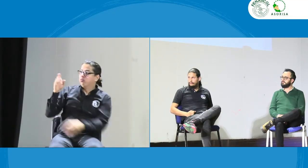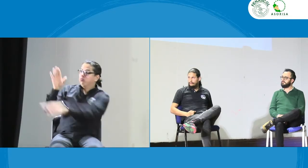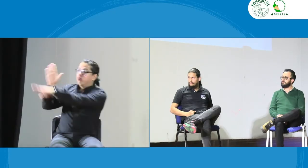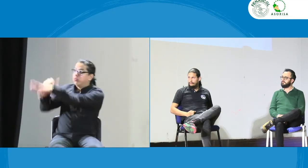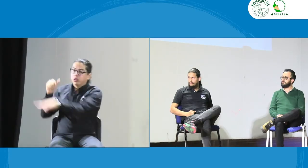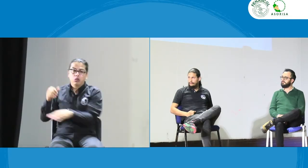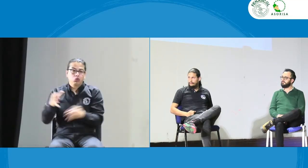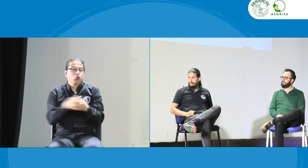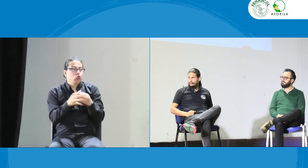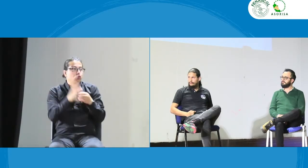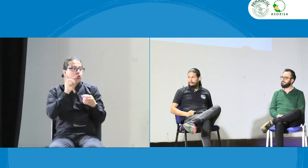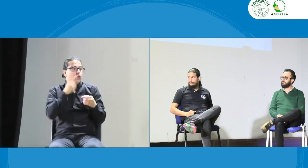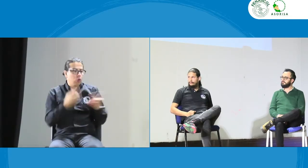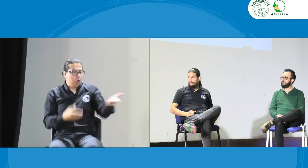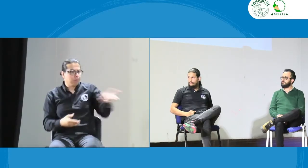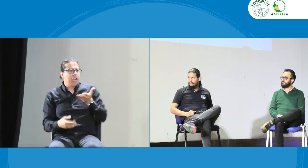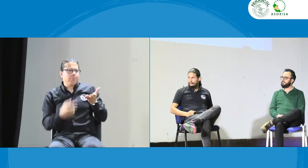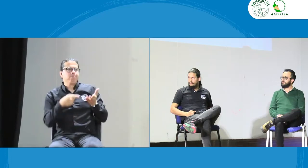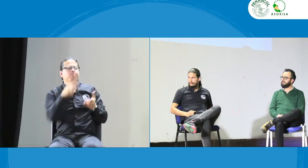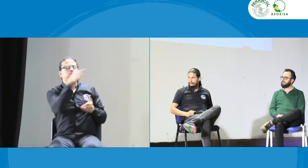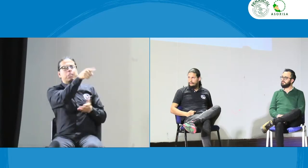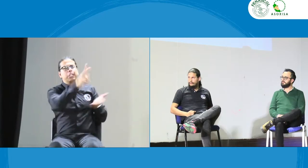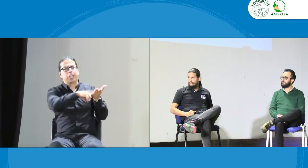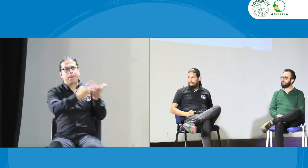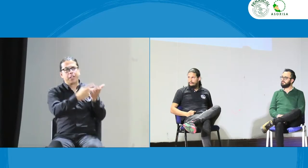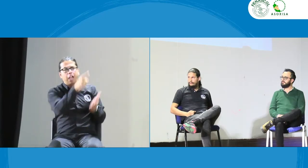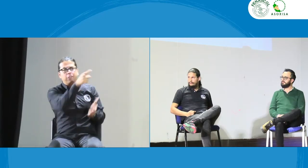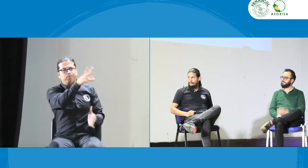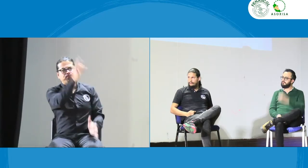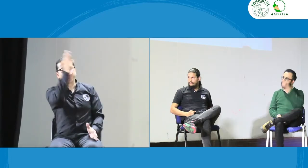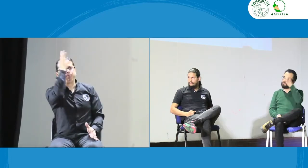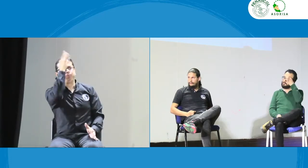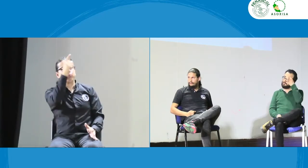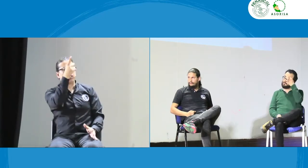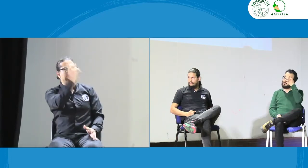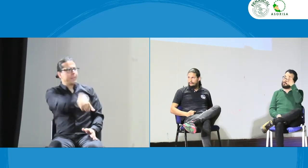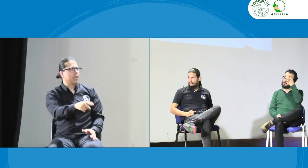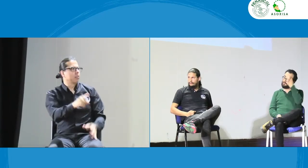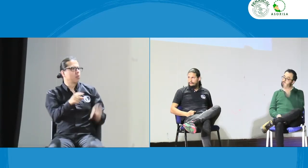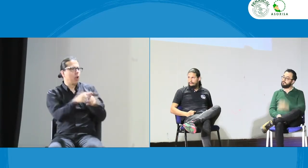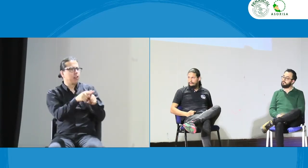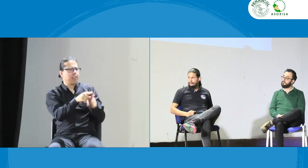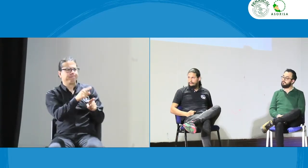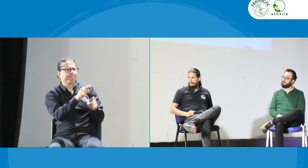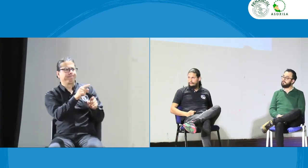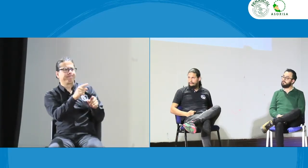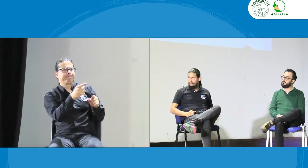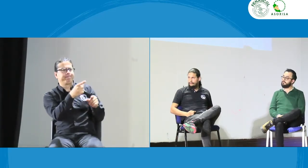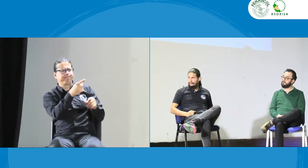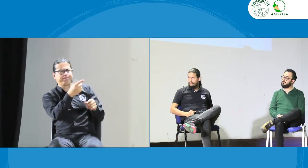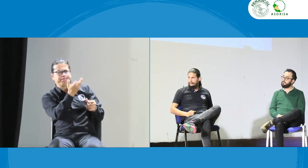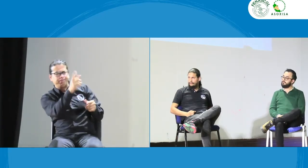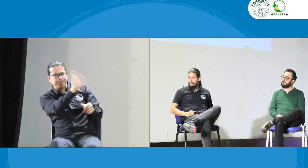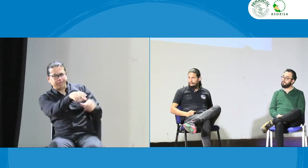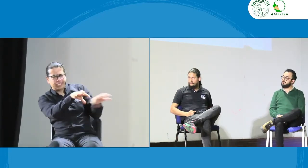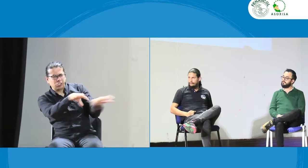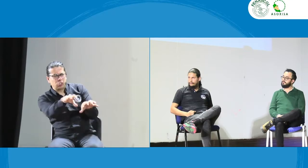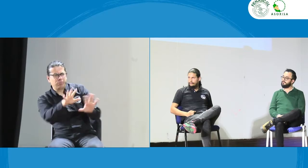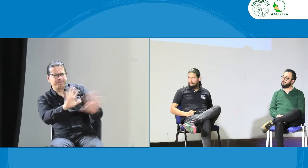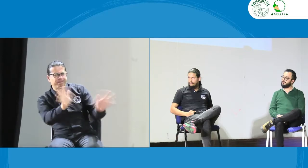seguimiento? porque las asociaciones de sordos a veces llegan las que entonces pues pudiera de pronto que